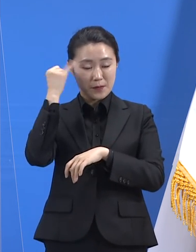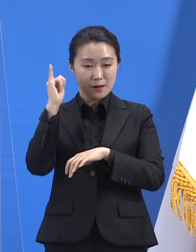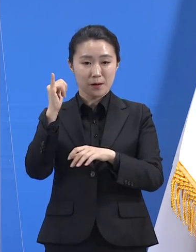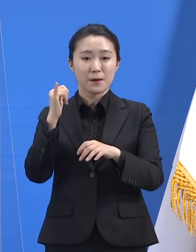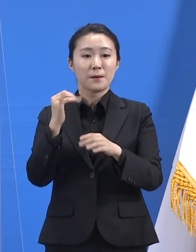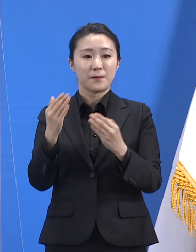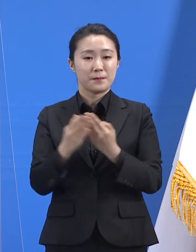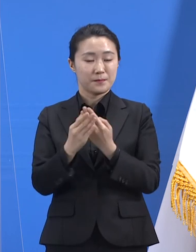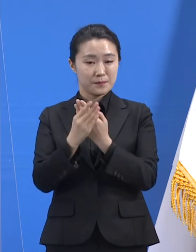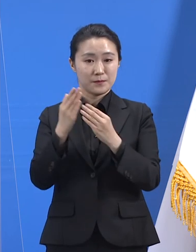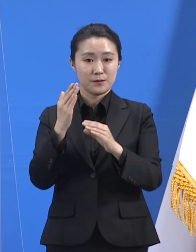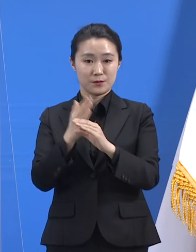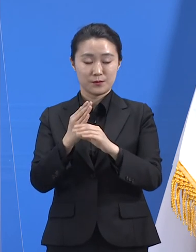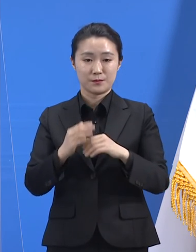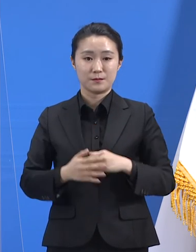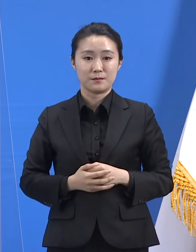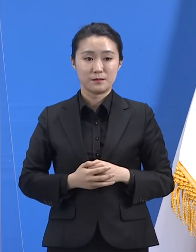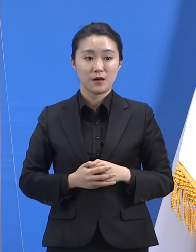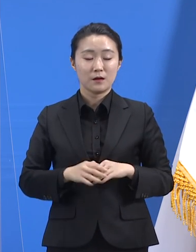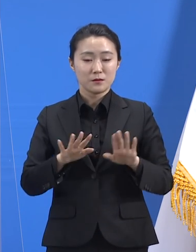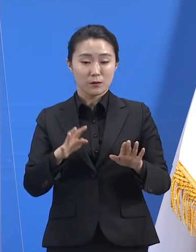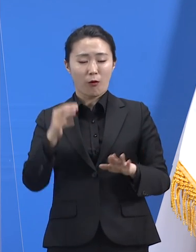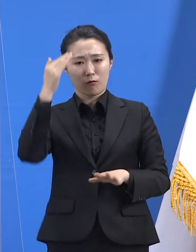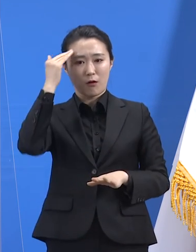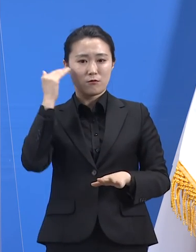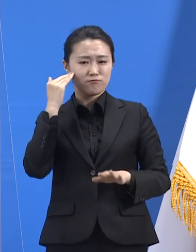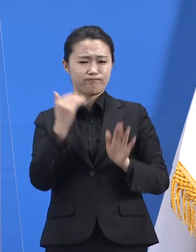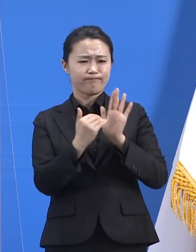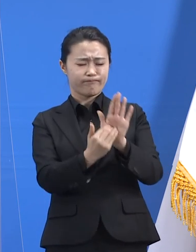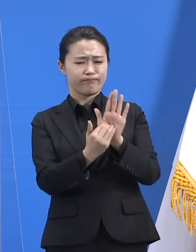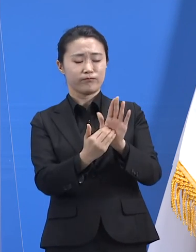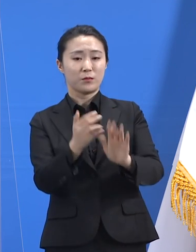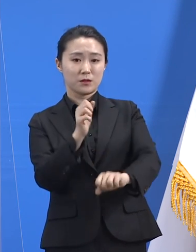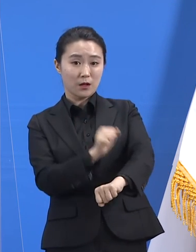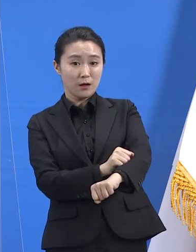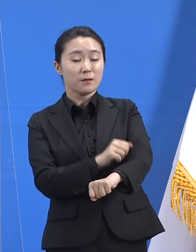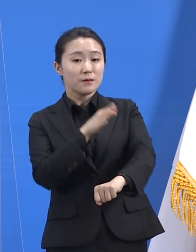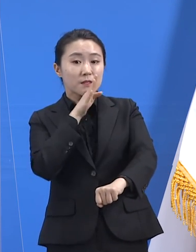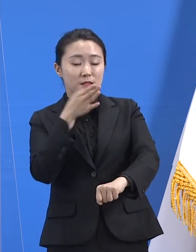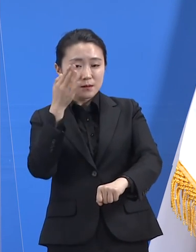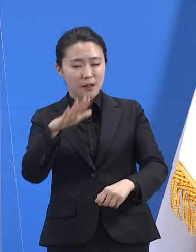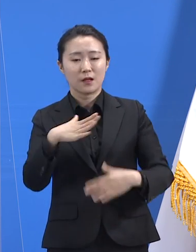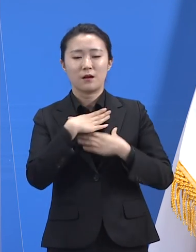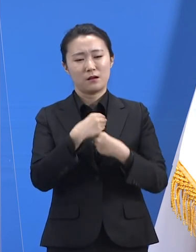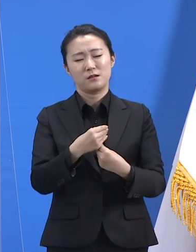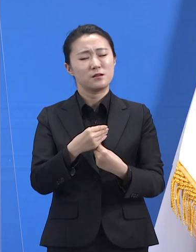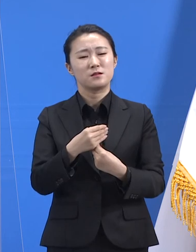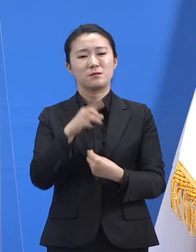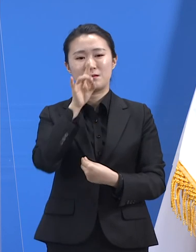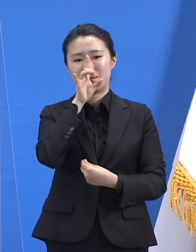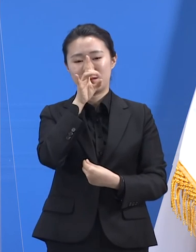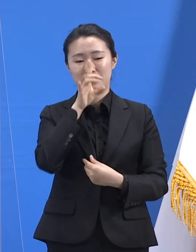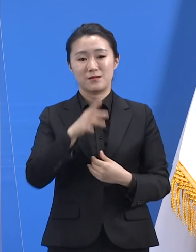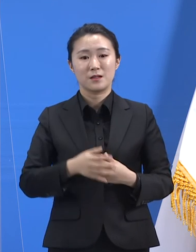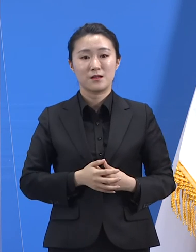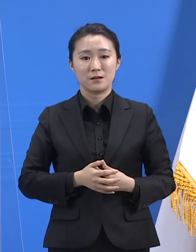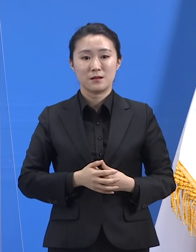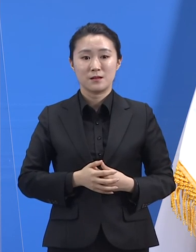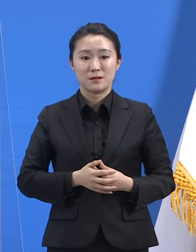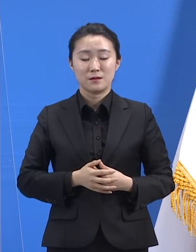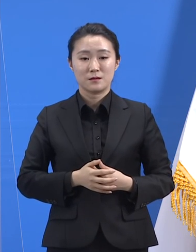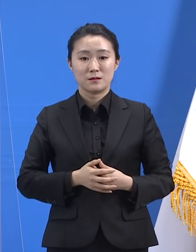기록되겠지만 거기 안주해선 안됩니다. 2021년에는 혹은 그 이후에도 당연히 새로운 과제들이